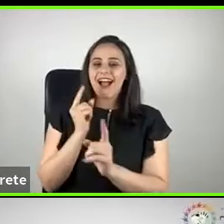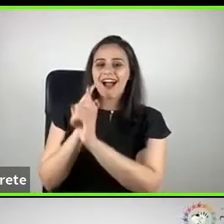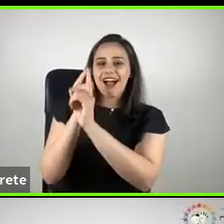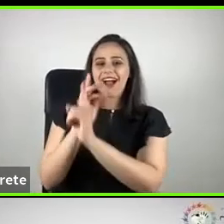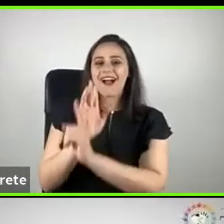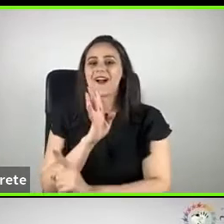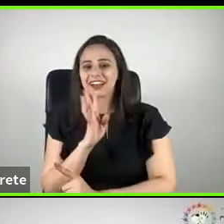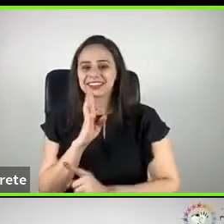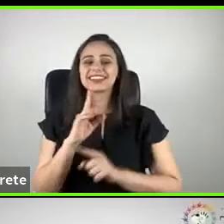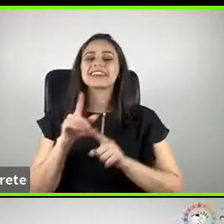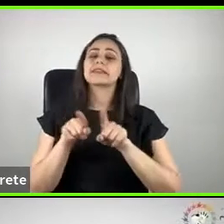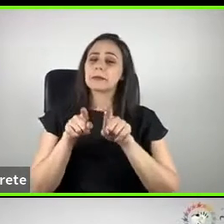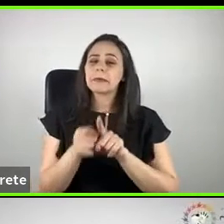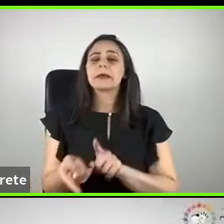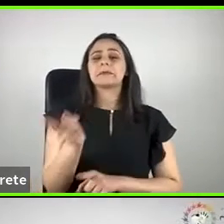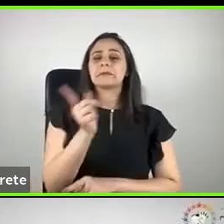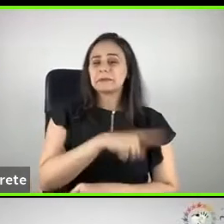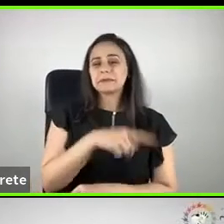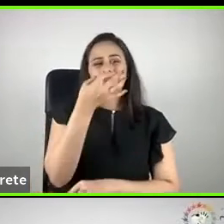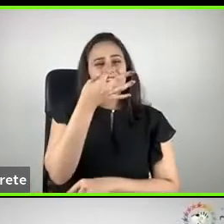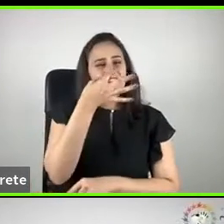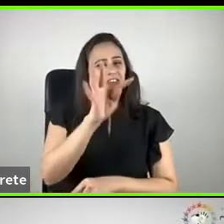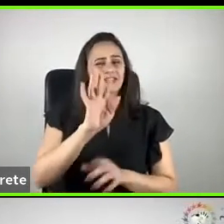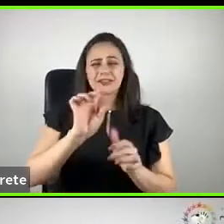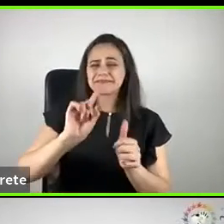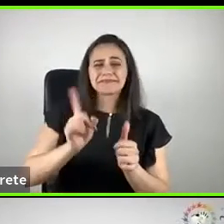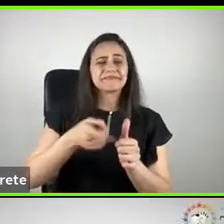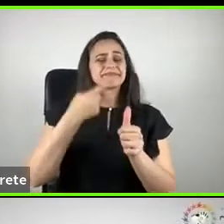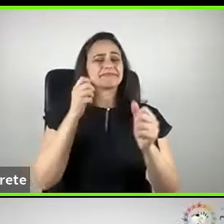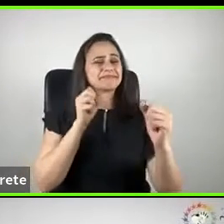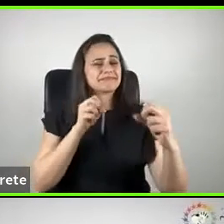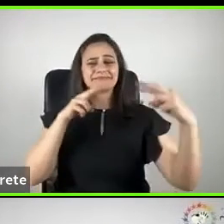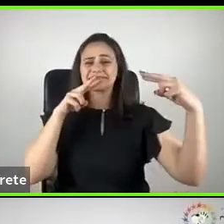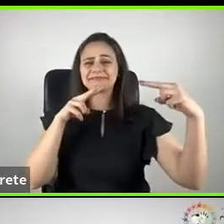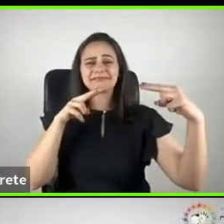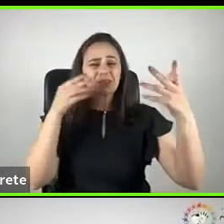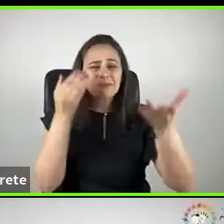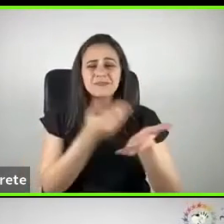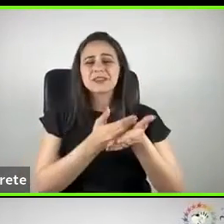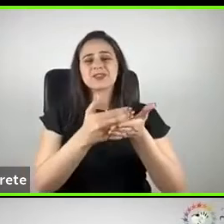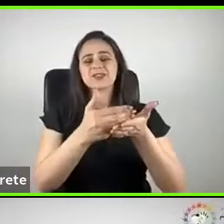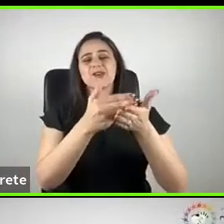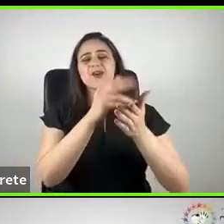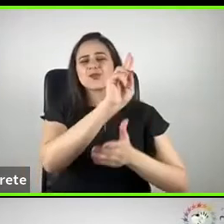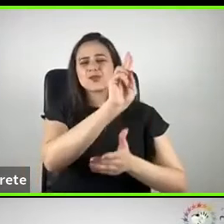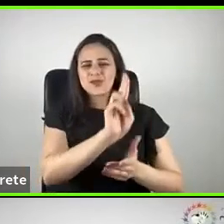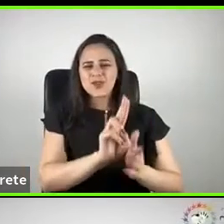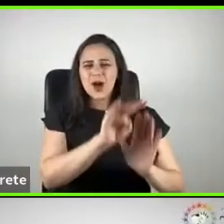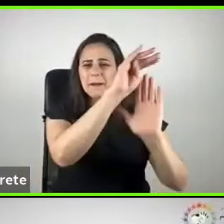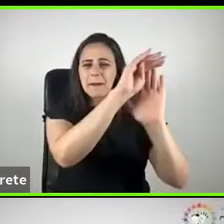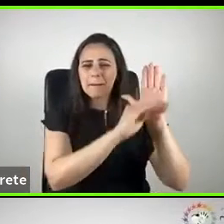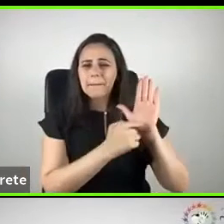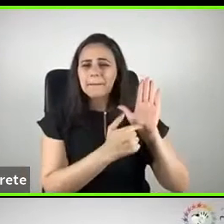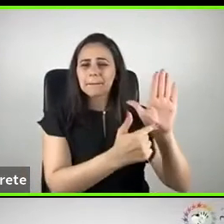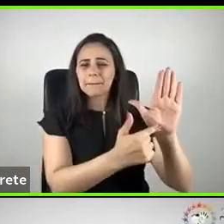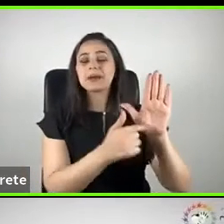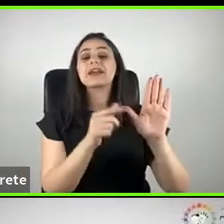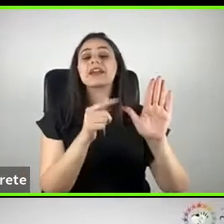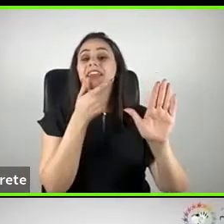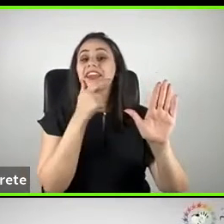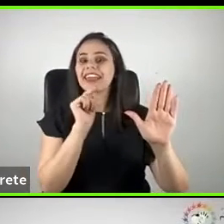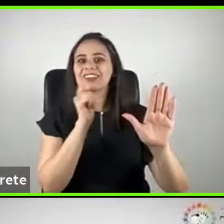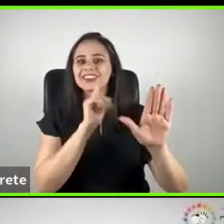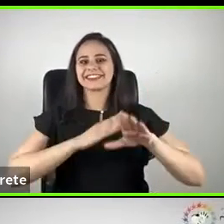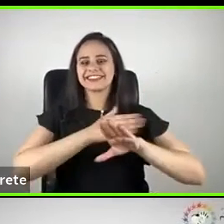já tivemos afinidade desde o início, desde assim que lançaram os nomes escolhidos, porque